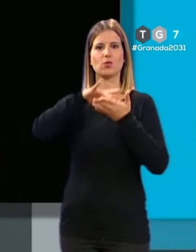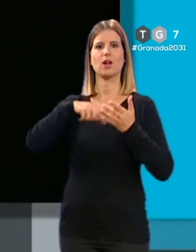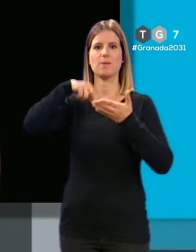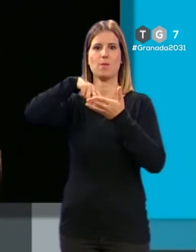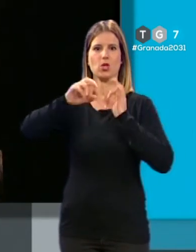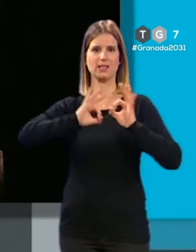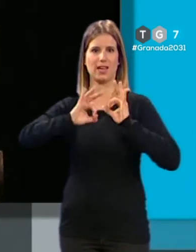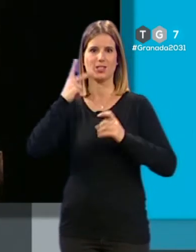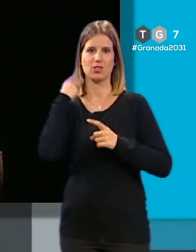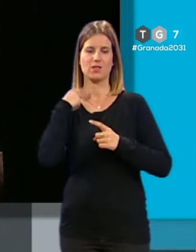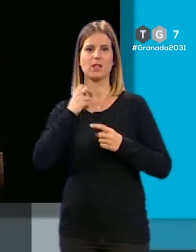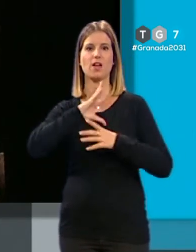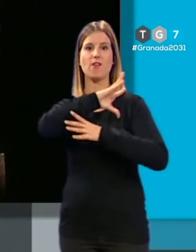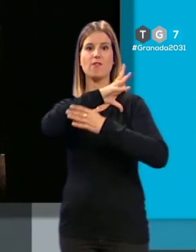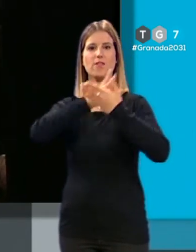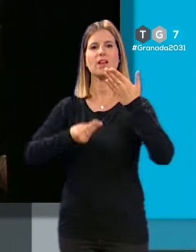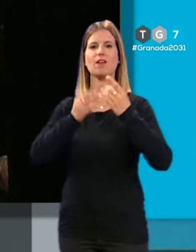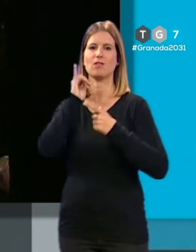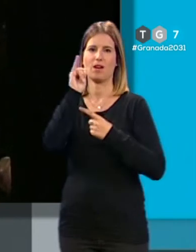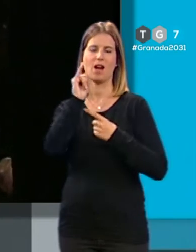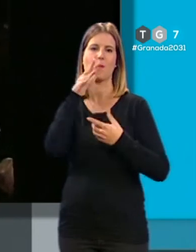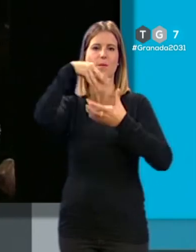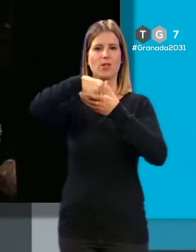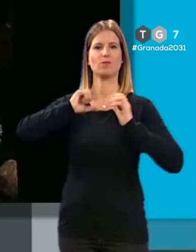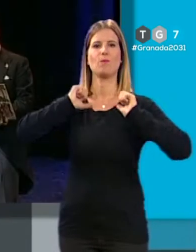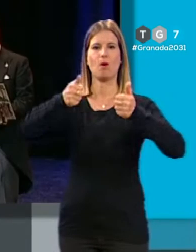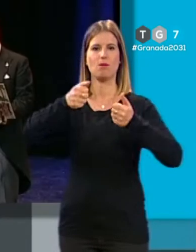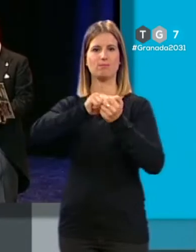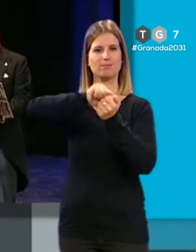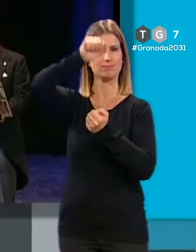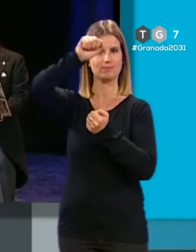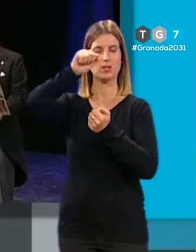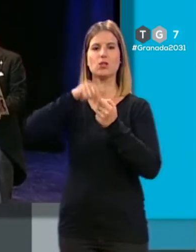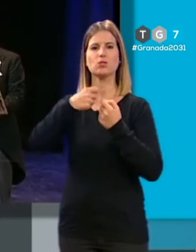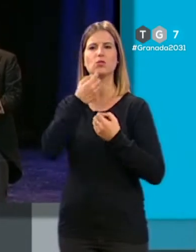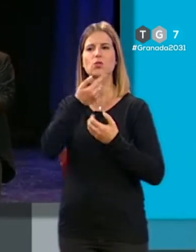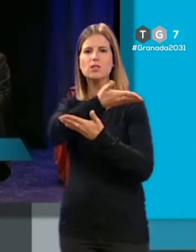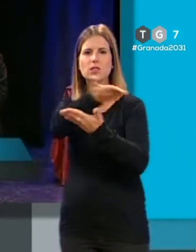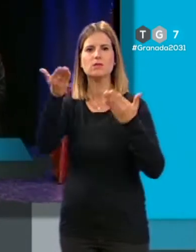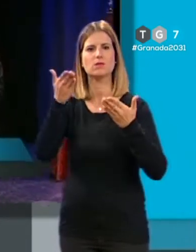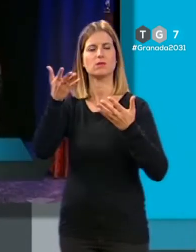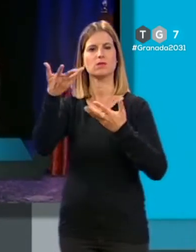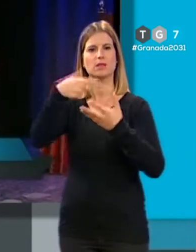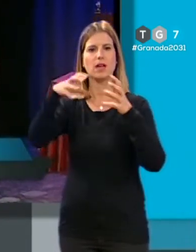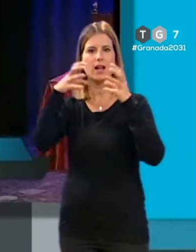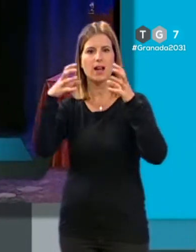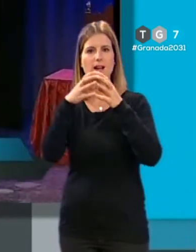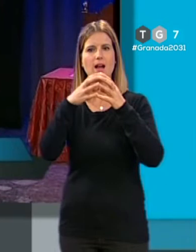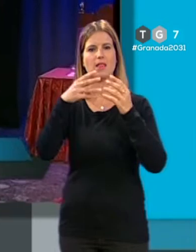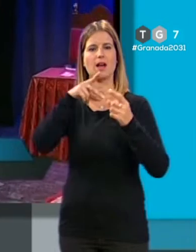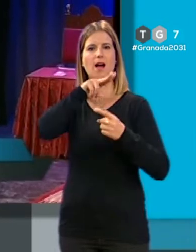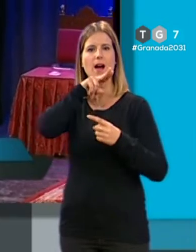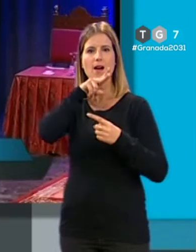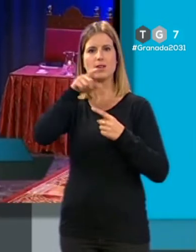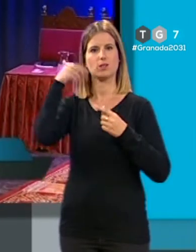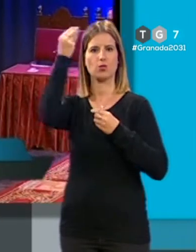Católica. La Virgen de las Angustias estuvo presente en el comienzo del pregón. Te estoy hablando, Granada, y al hablarte pienso un